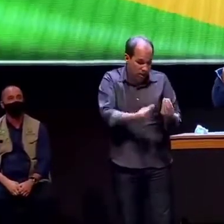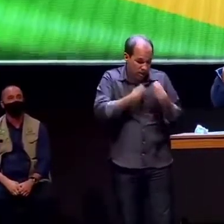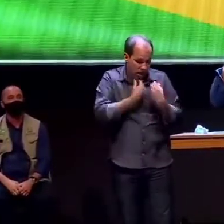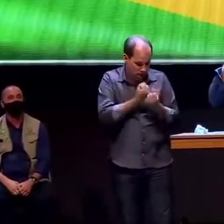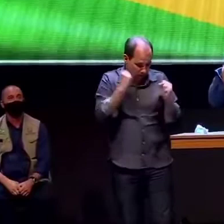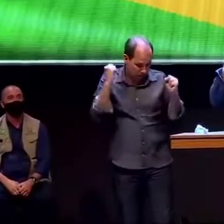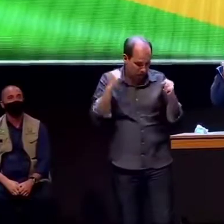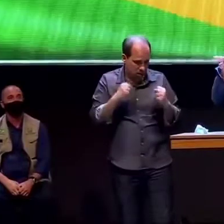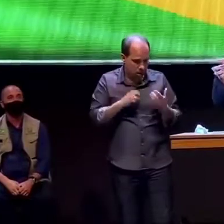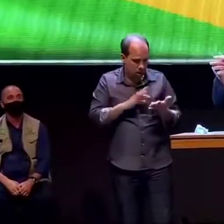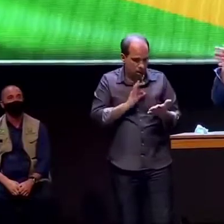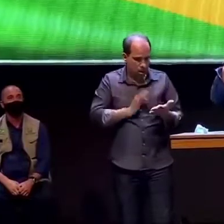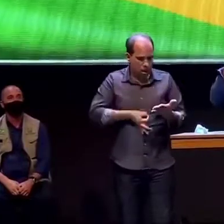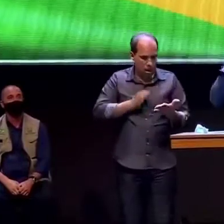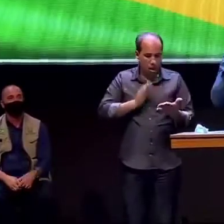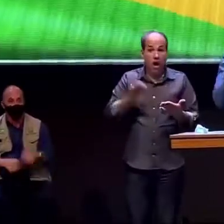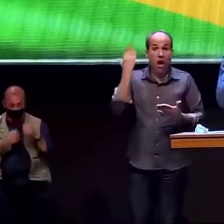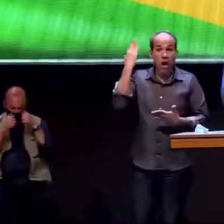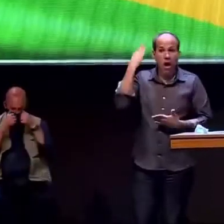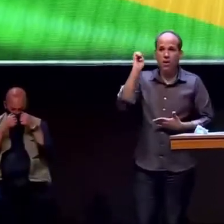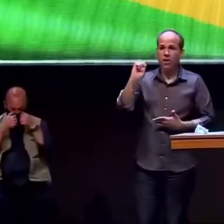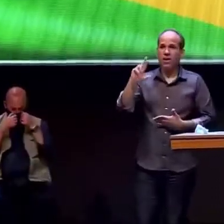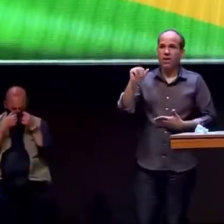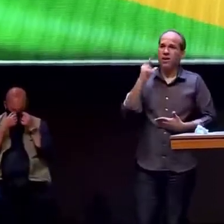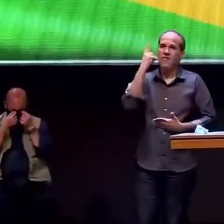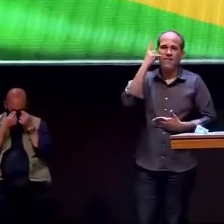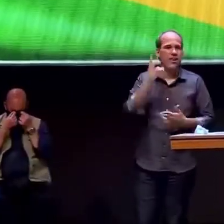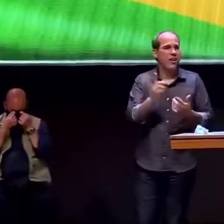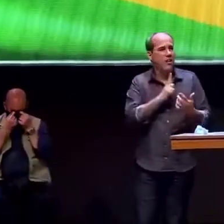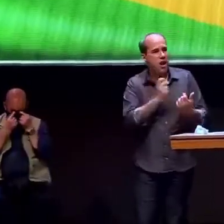e quando eu era vereador deve ter vereador aqui né